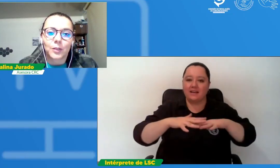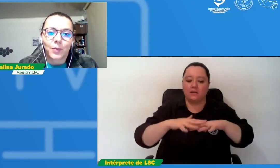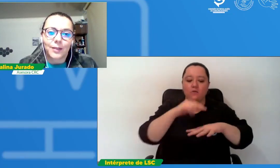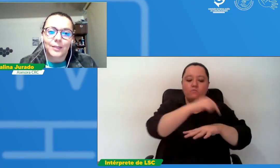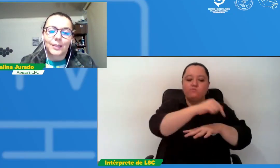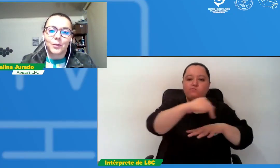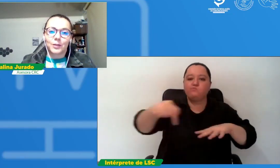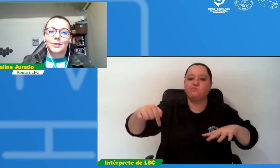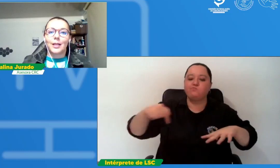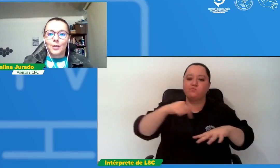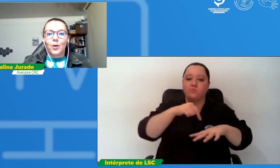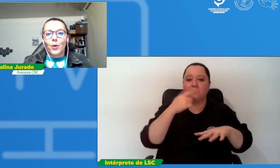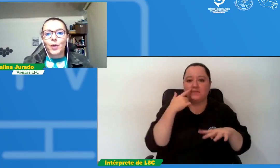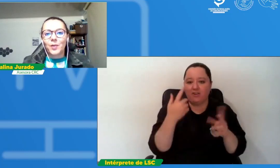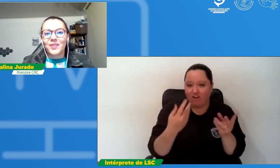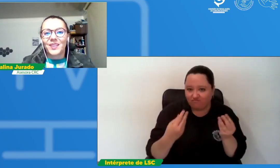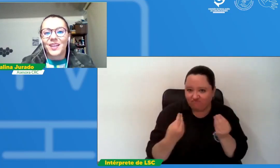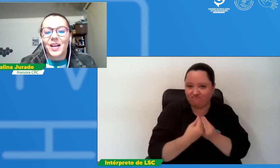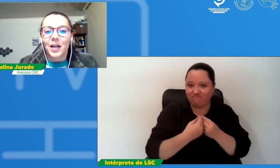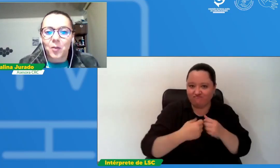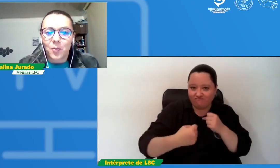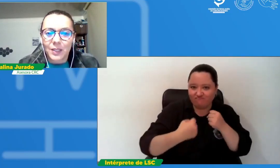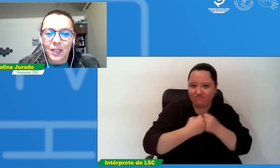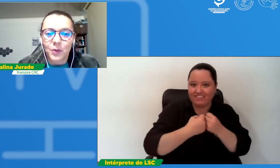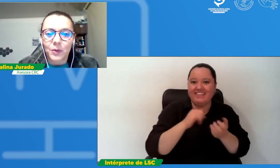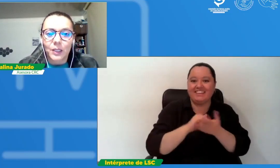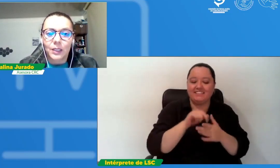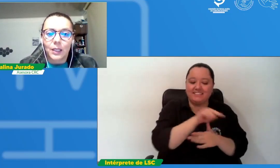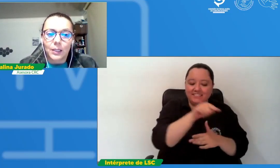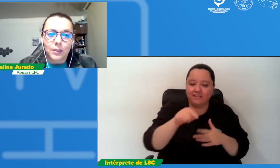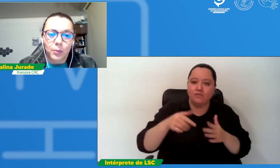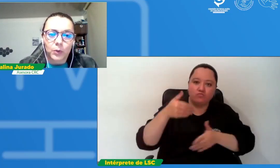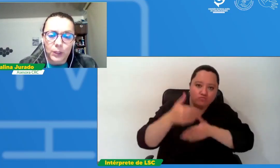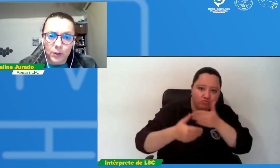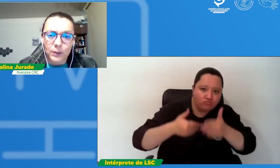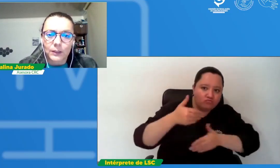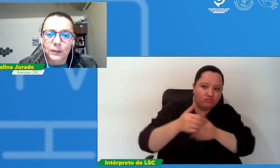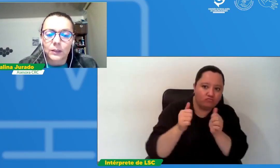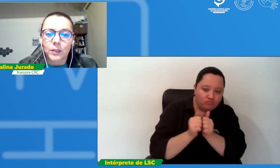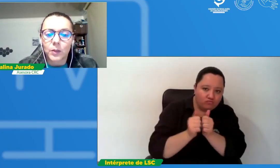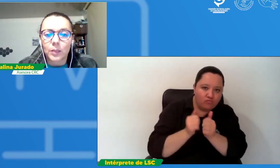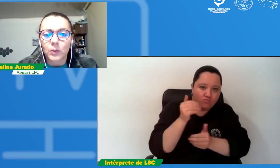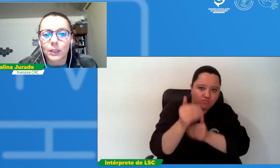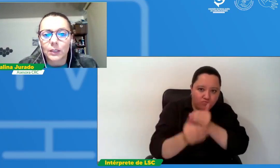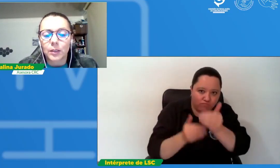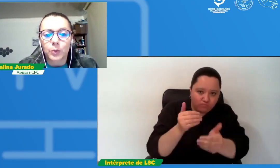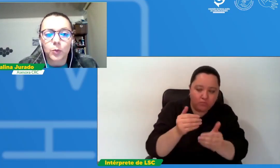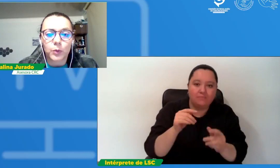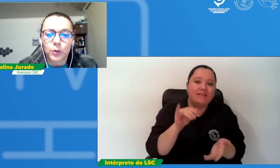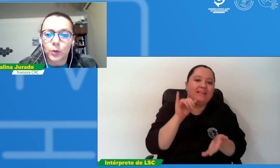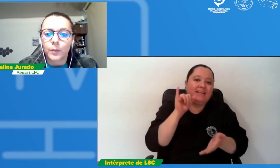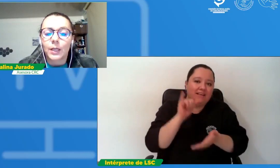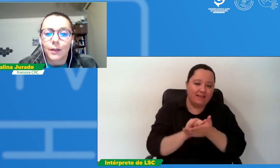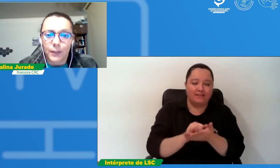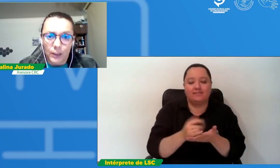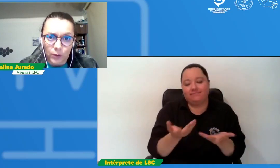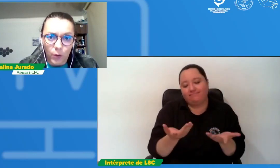partners que nos están obviamente acompañando en este proceso en este sentido queremos agradecer por supuesto apenas COL